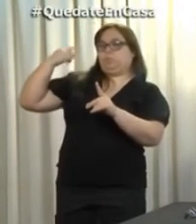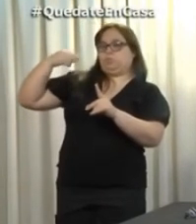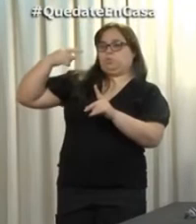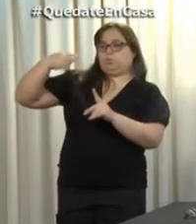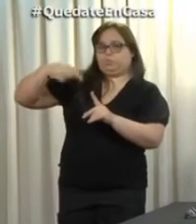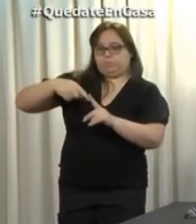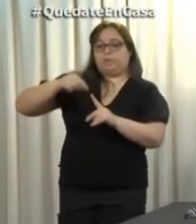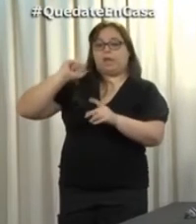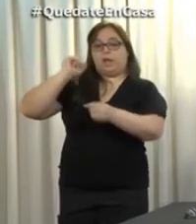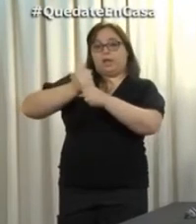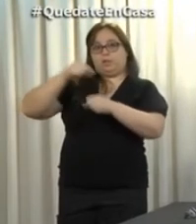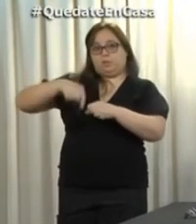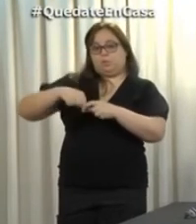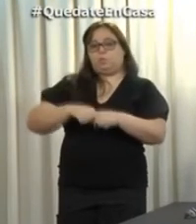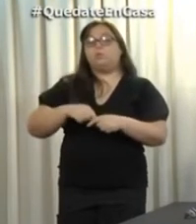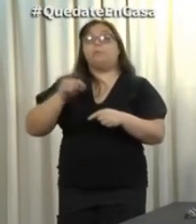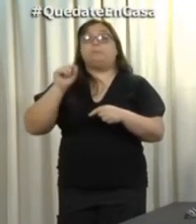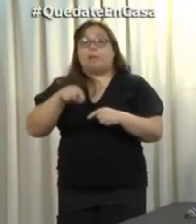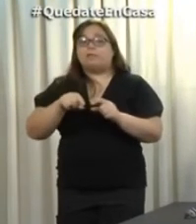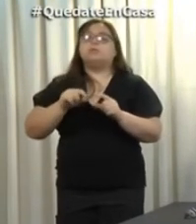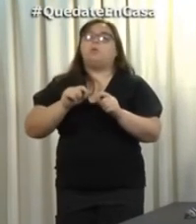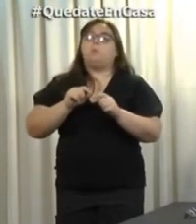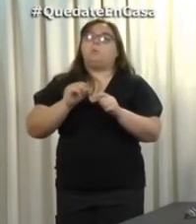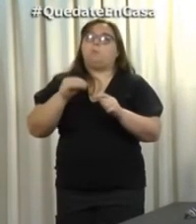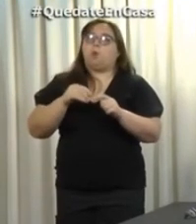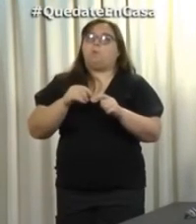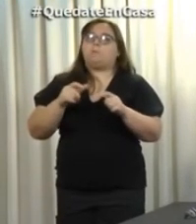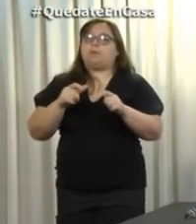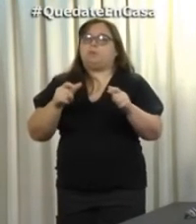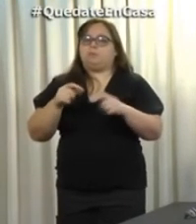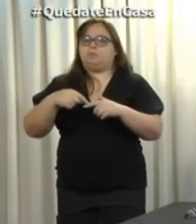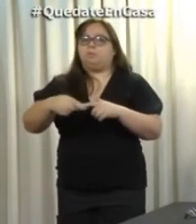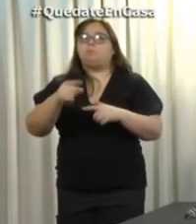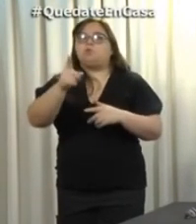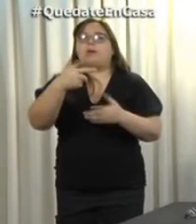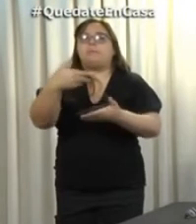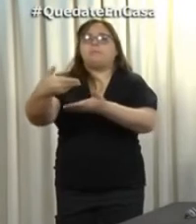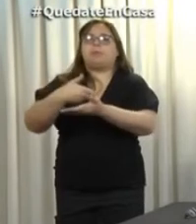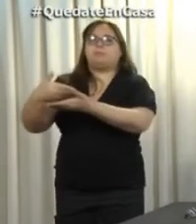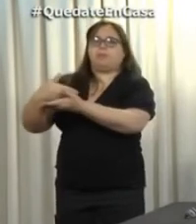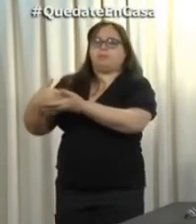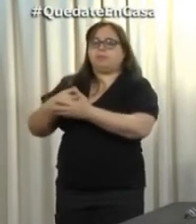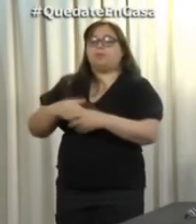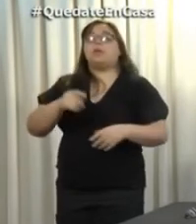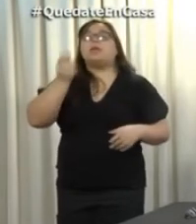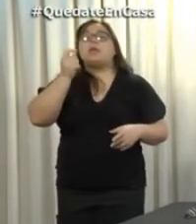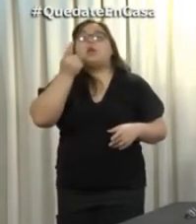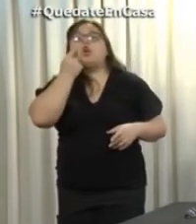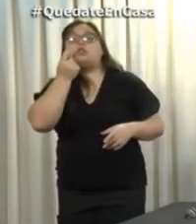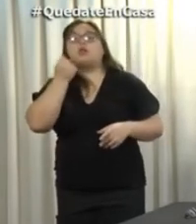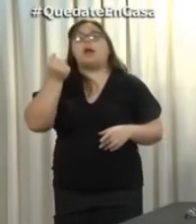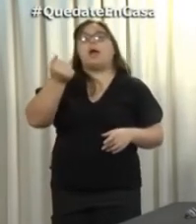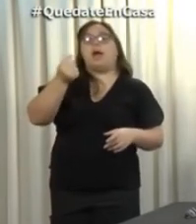cambiando obviamente por los pedidos que hay. Estos pedidos están controlados, la AMT hace la regulación